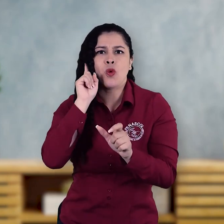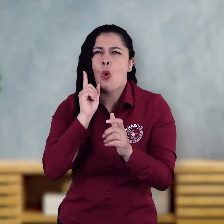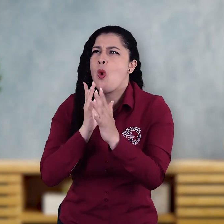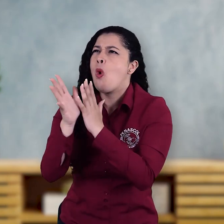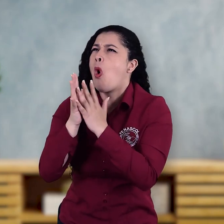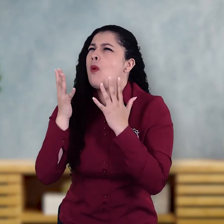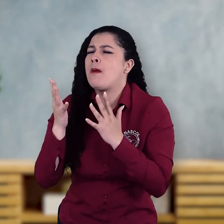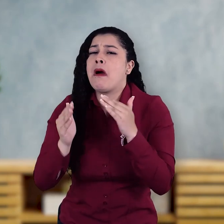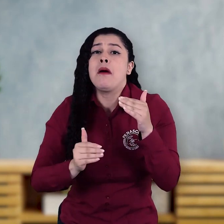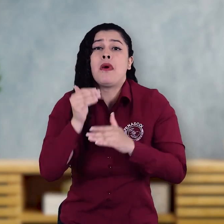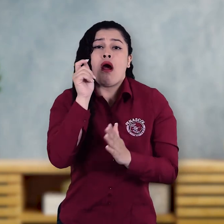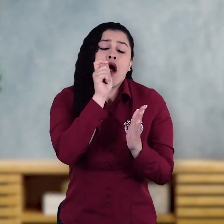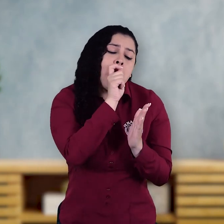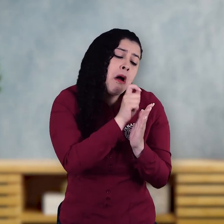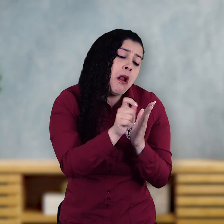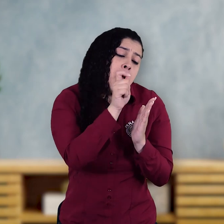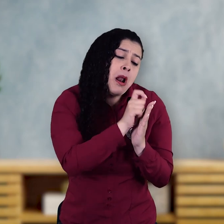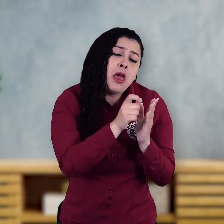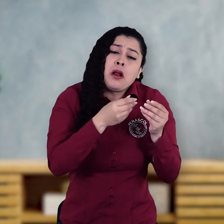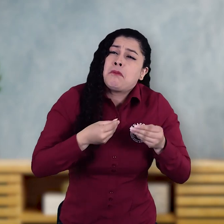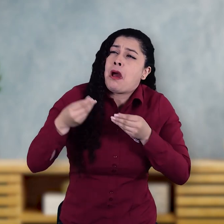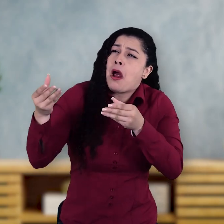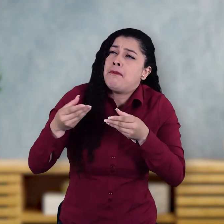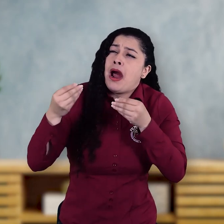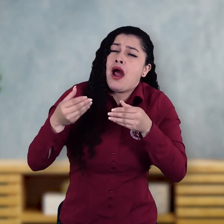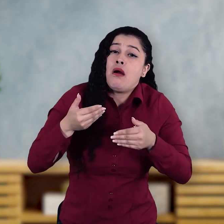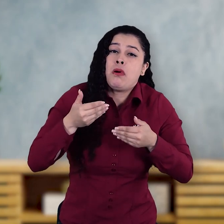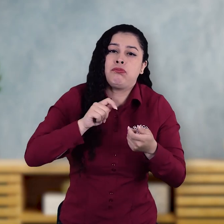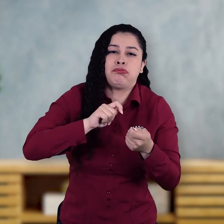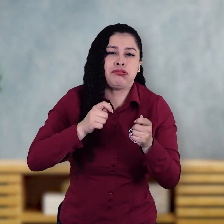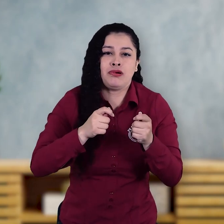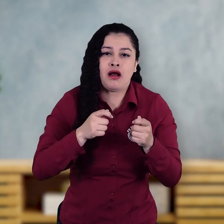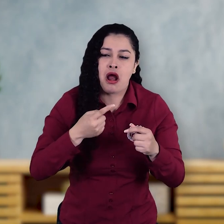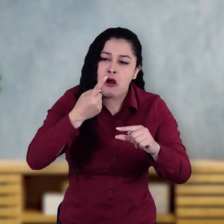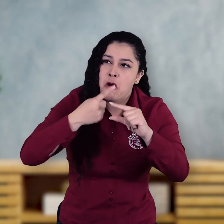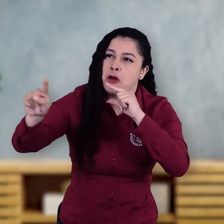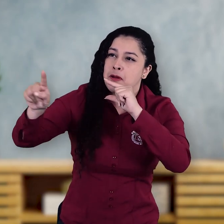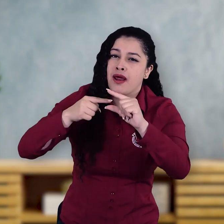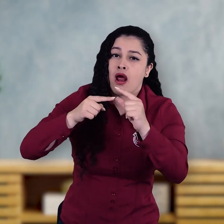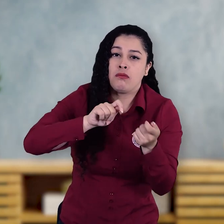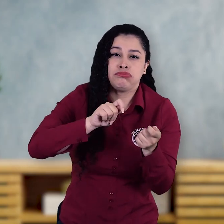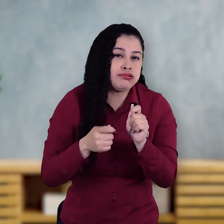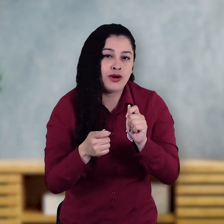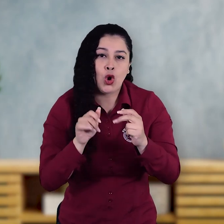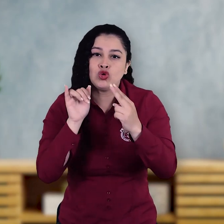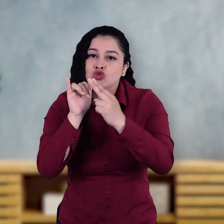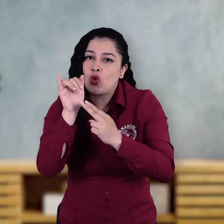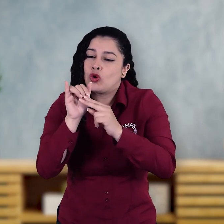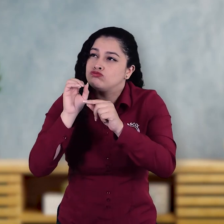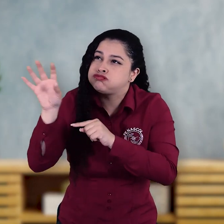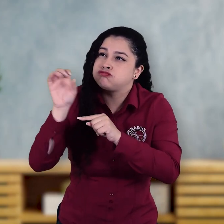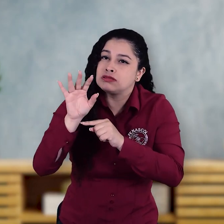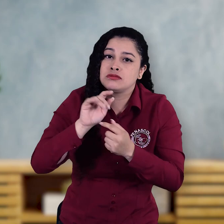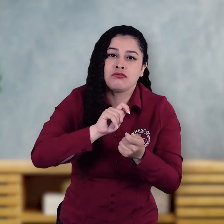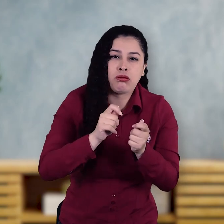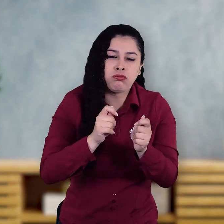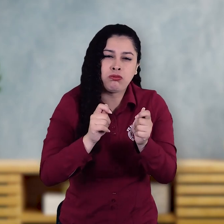asociaciones de todo el país. Luego, modificándose a una versión por correo electrónico, con una actualización, llegó a estar en el canal de YouTube